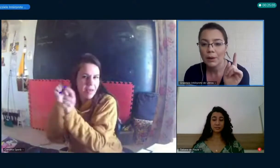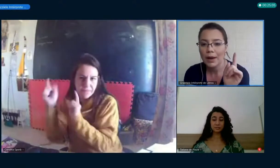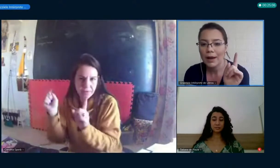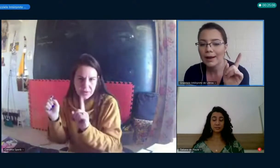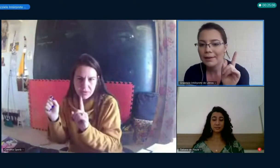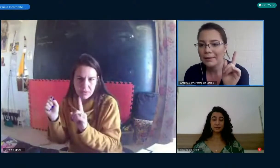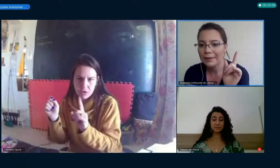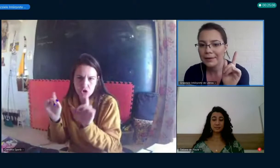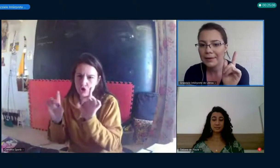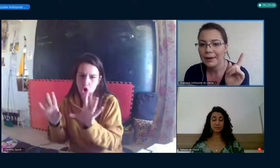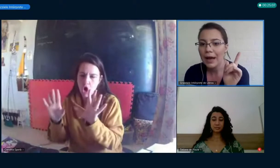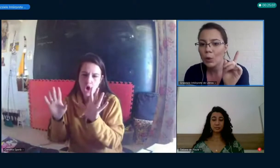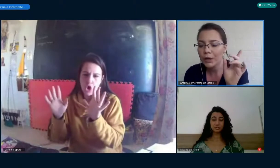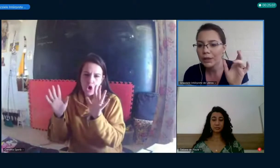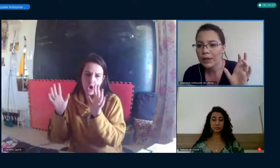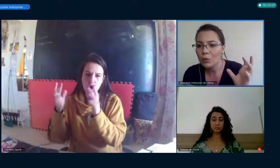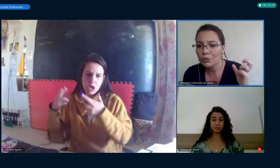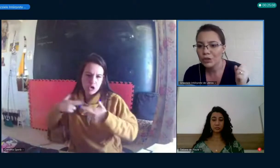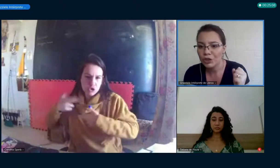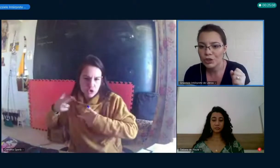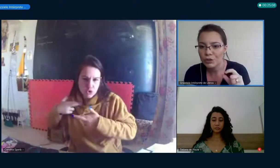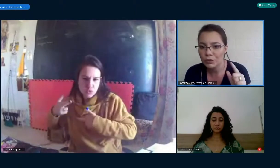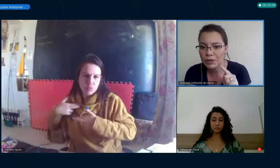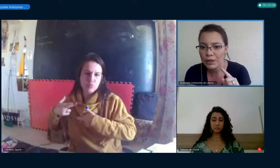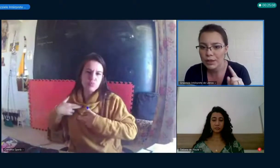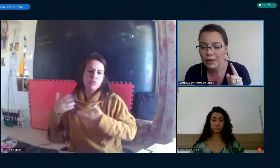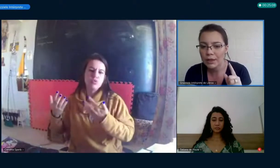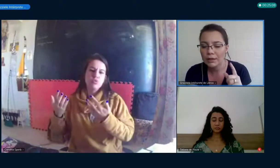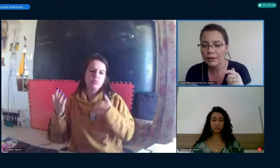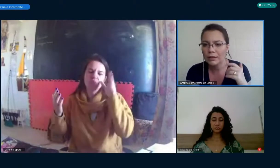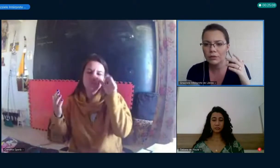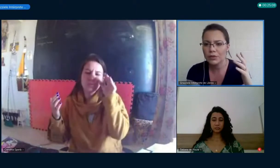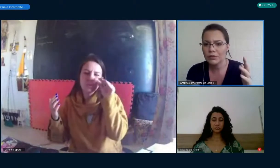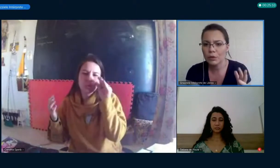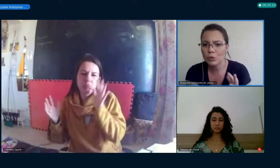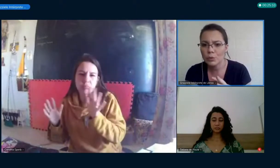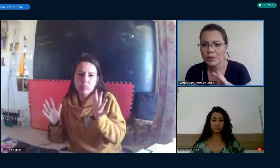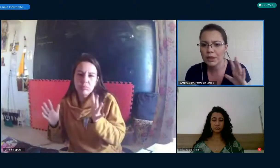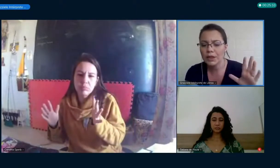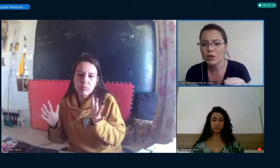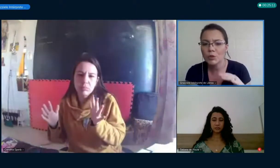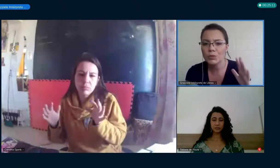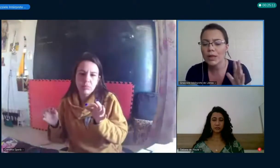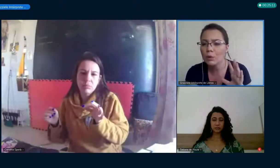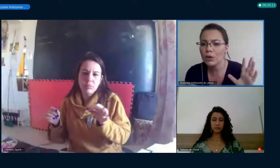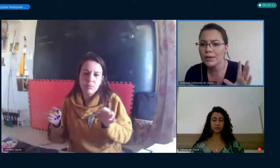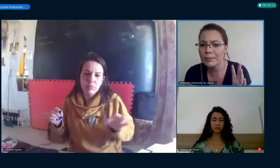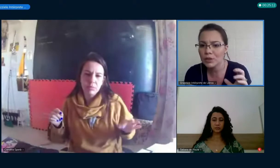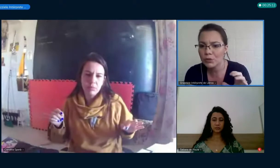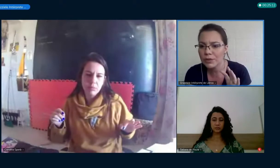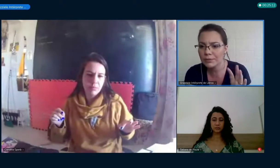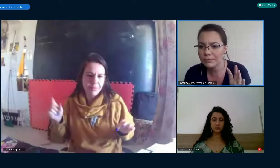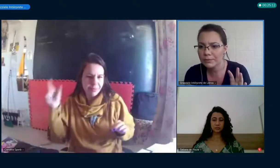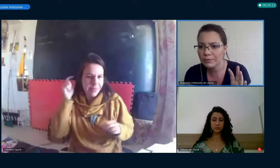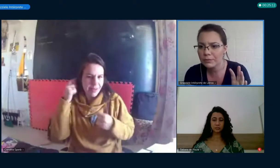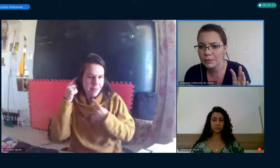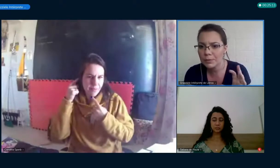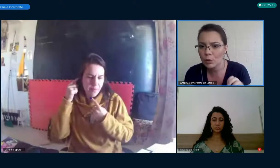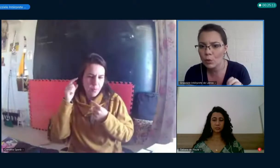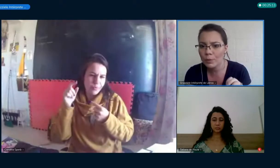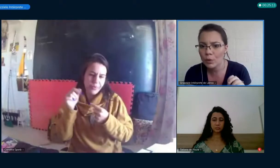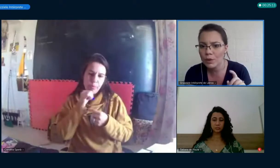Então, a Laura que é ouvinte e que você falou sobre ritmos e tal, curiosamente, você